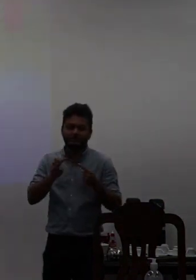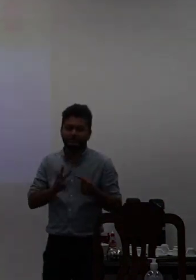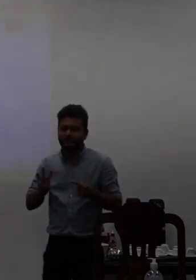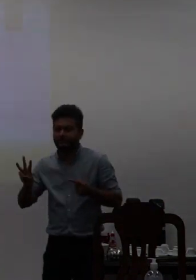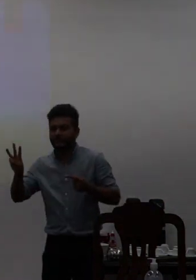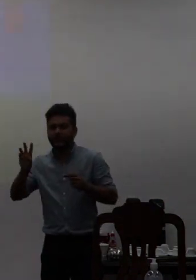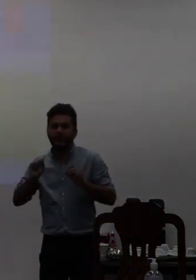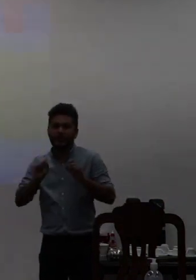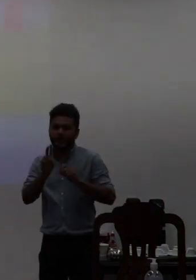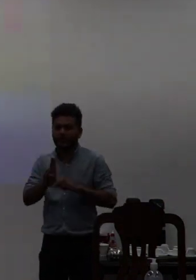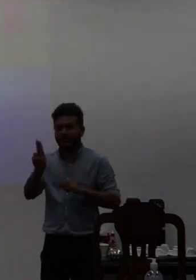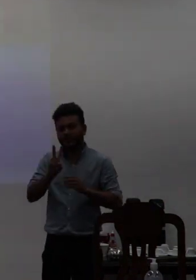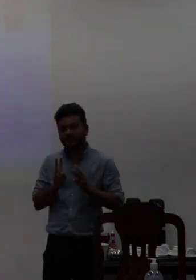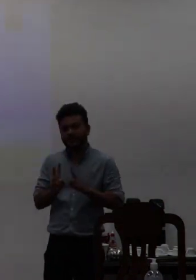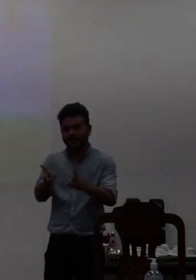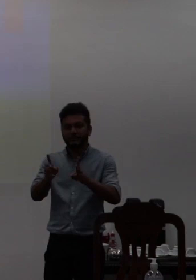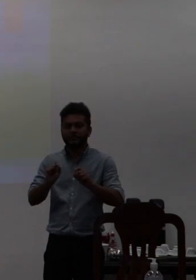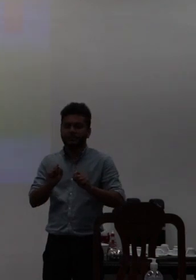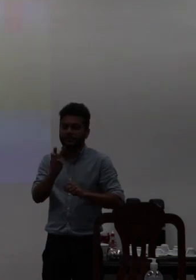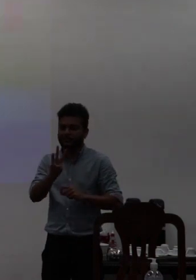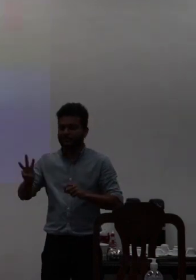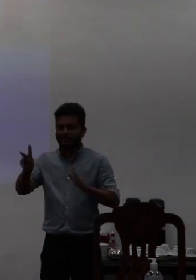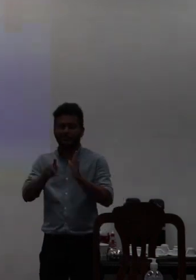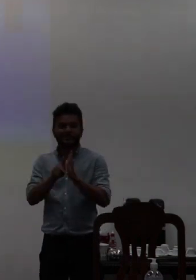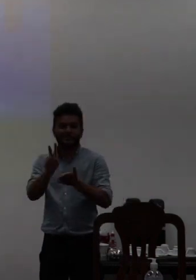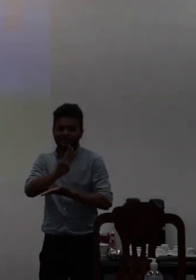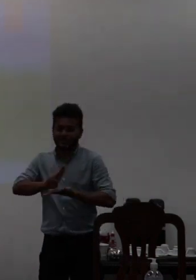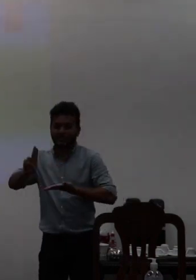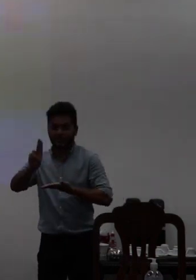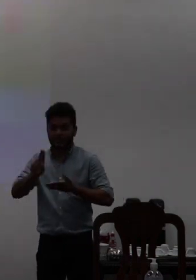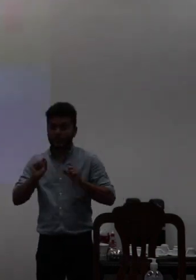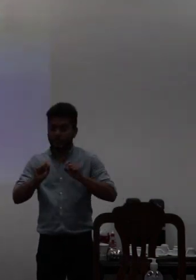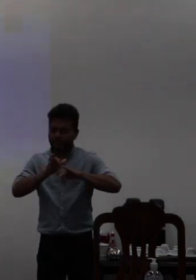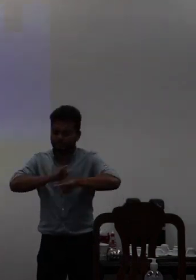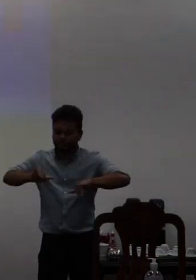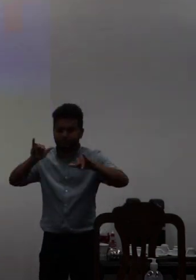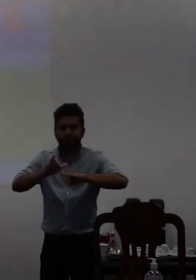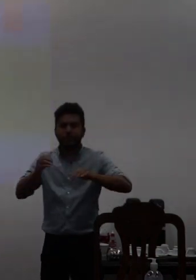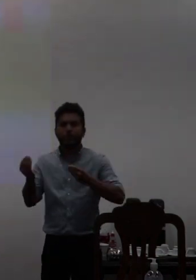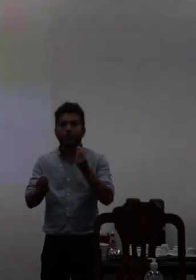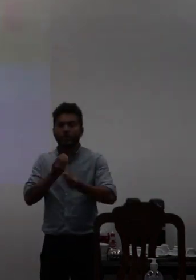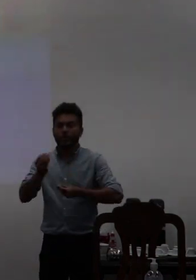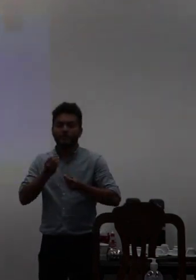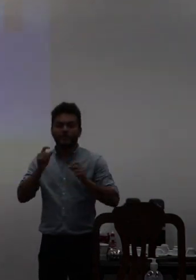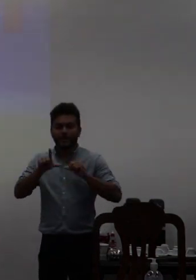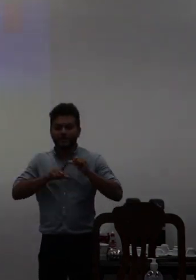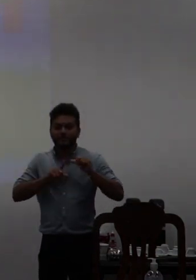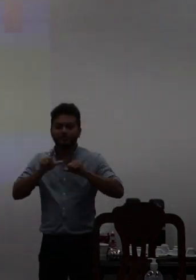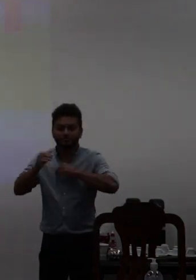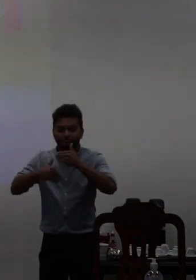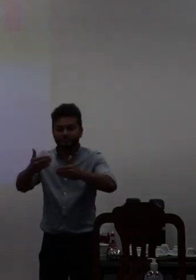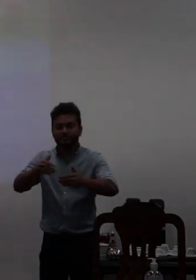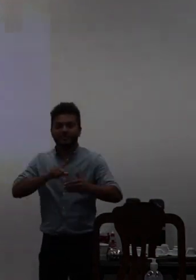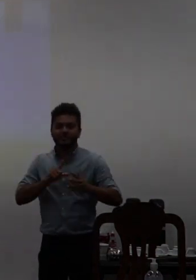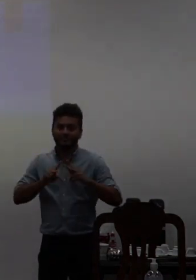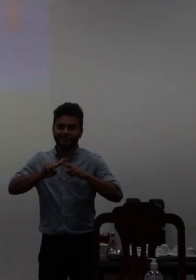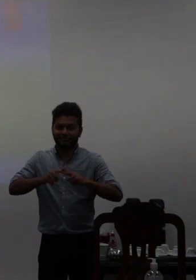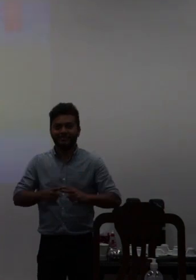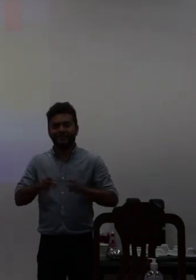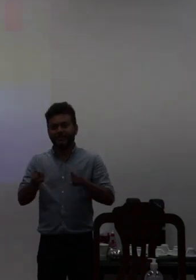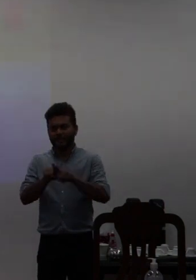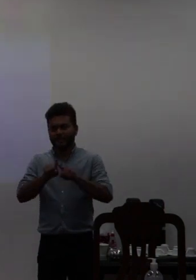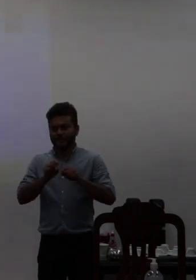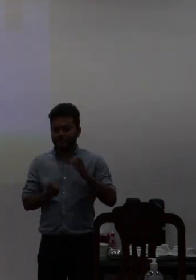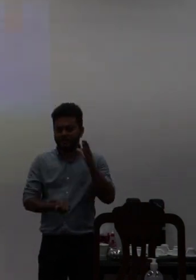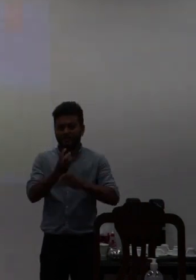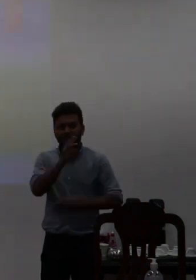com frequência o site da universidade para falar sobre esse processo de revisão criamos um site também próprio com